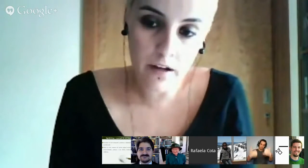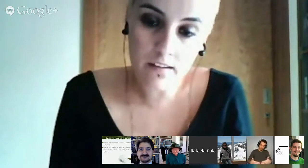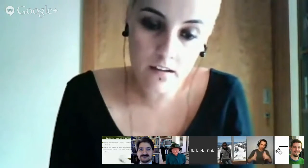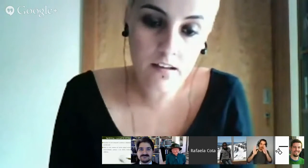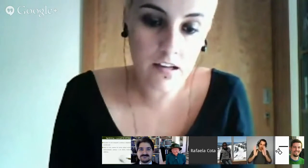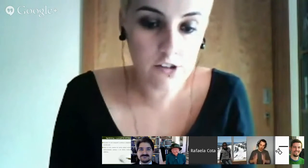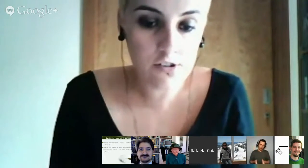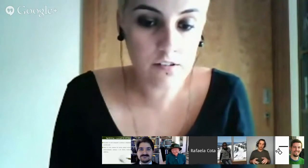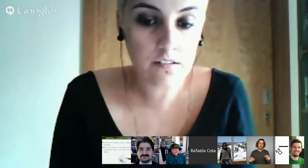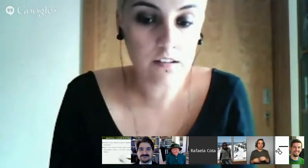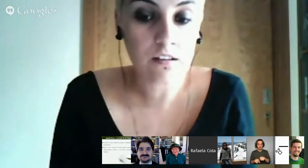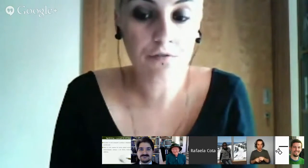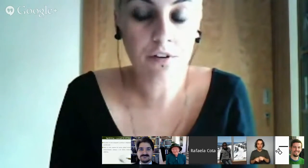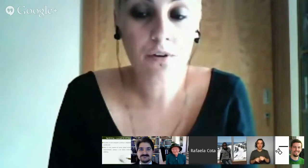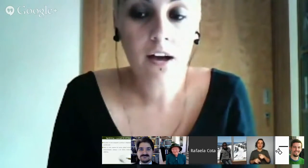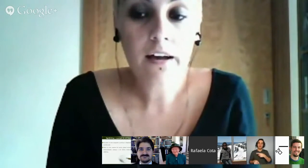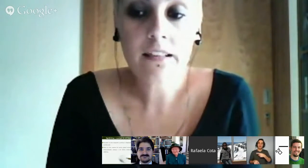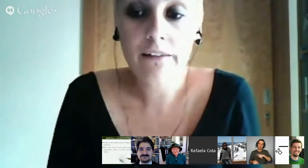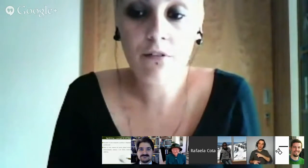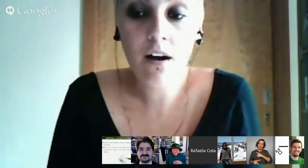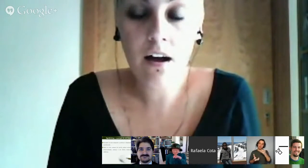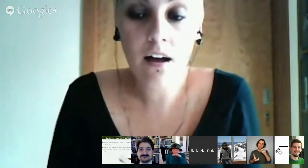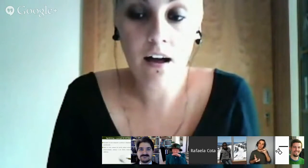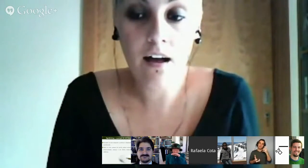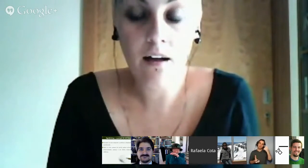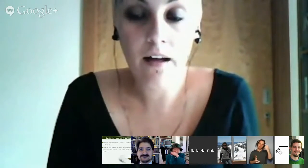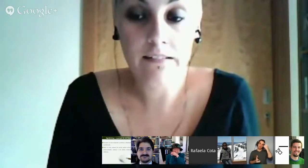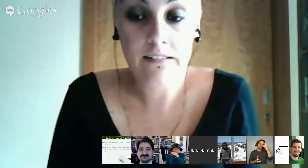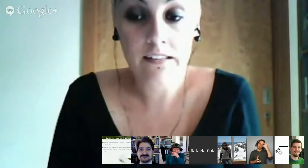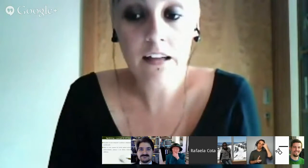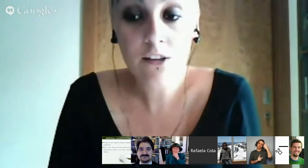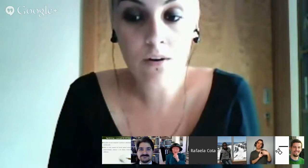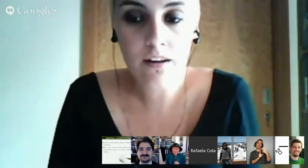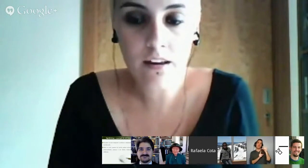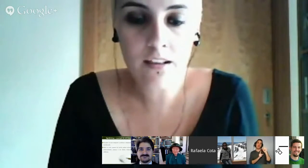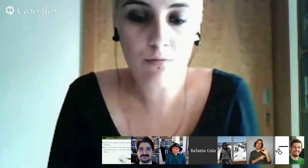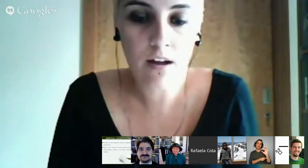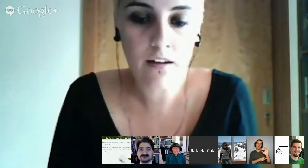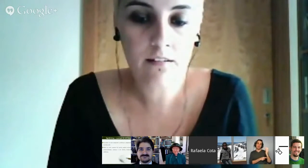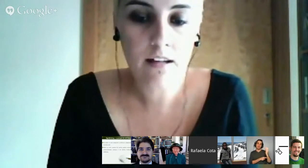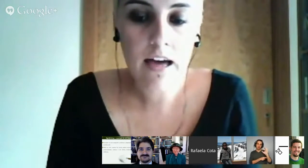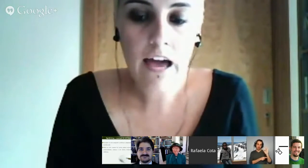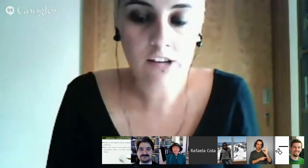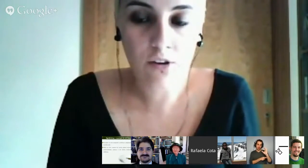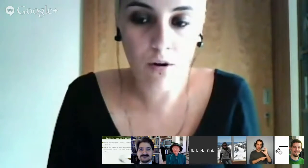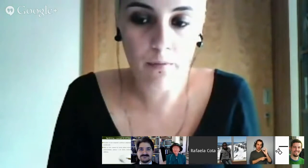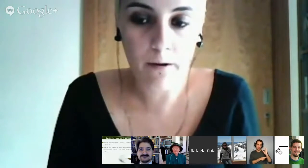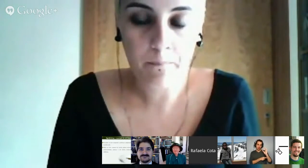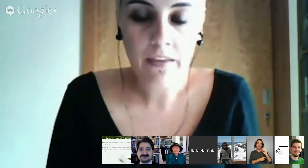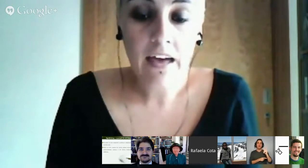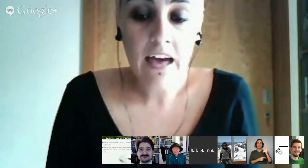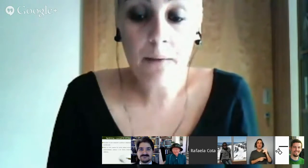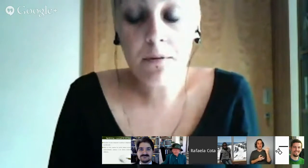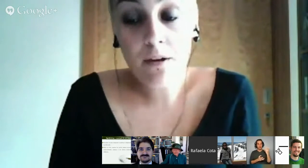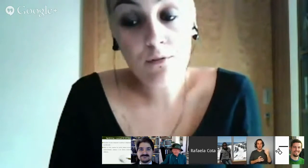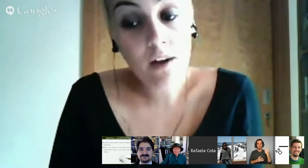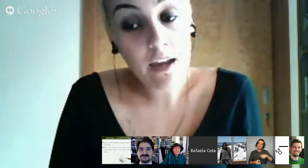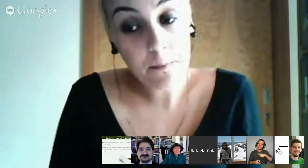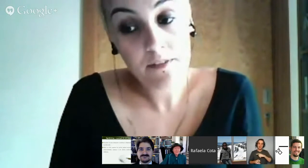prático e de cariz científico que levam à necessidade e ao querer elaborar esta obra. em primeiro lugar, é